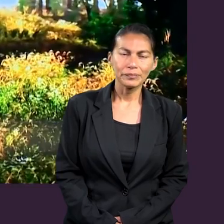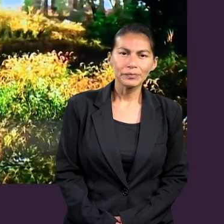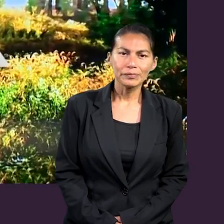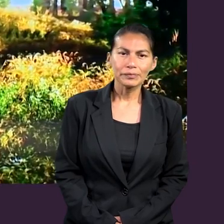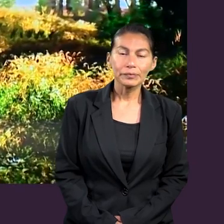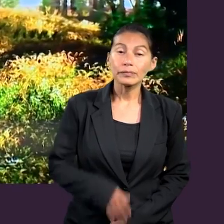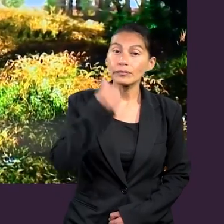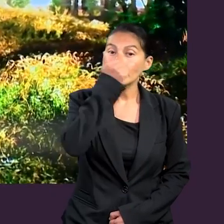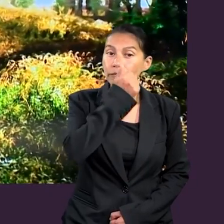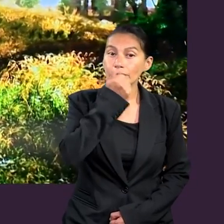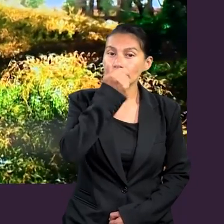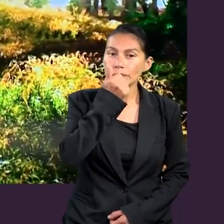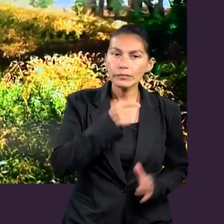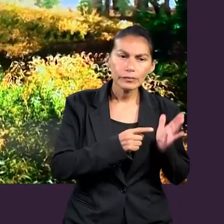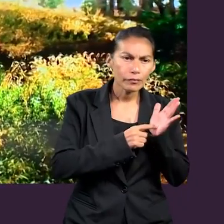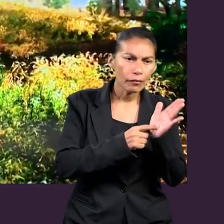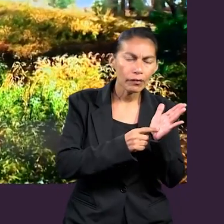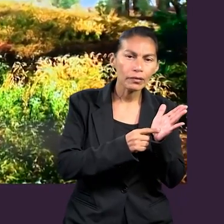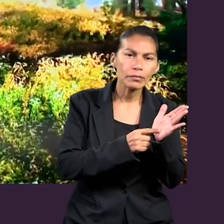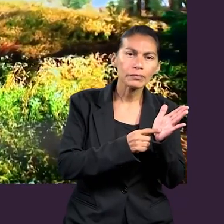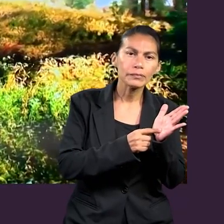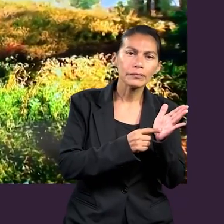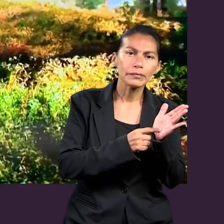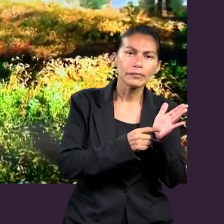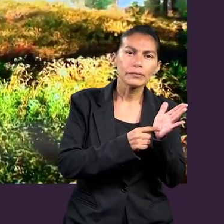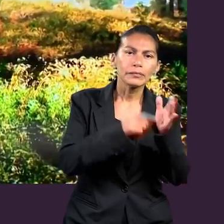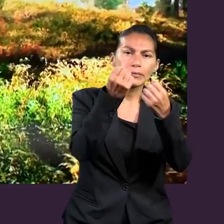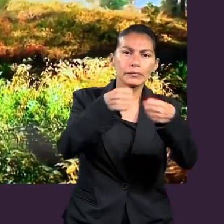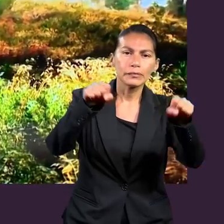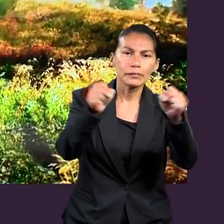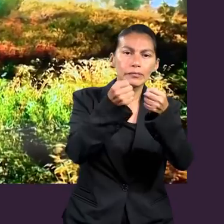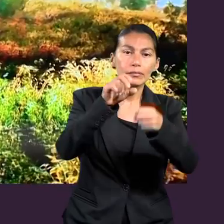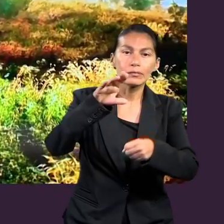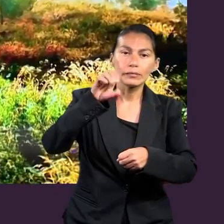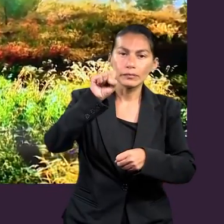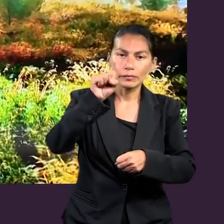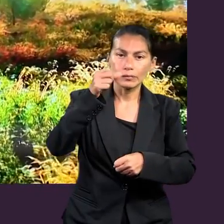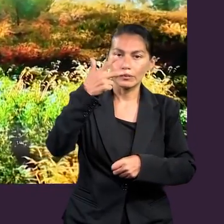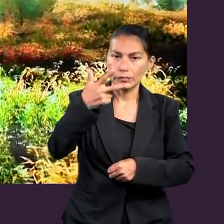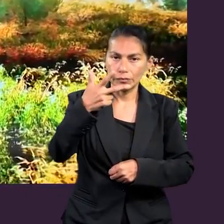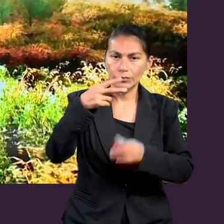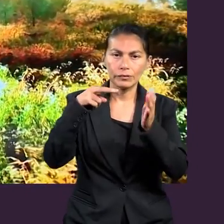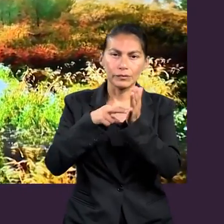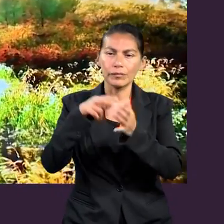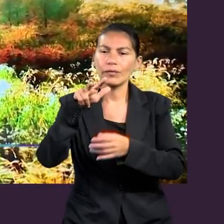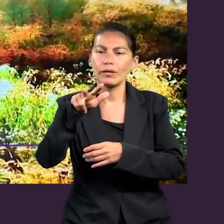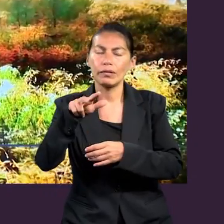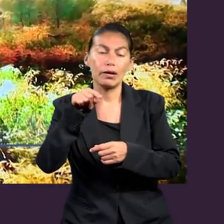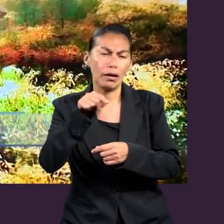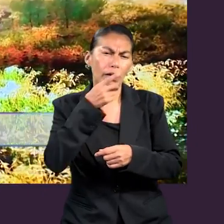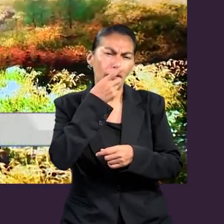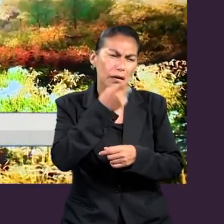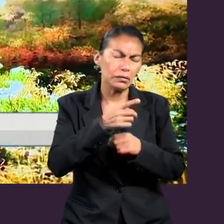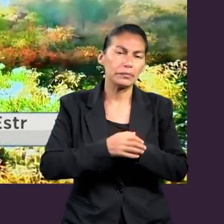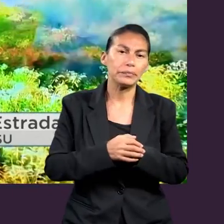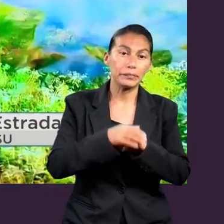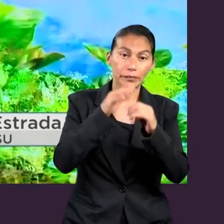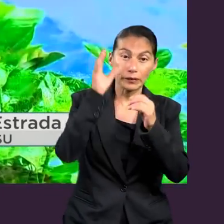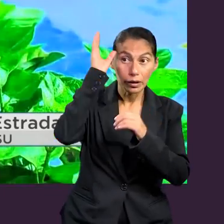El apóstol está haciendo una referencia a Salmo 68, 18, donde habla que Cristo ascendió.